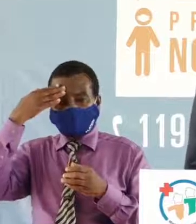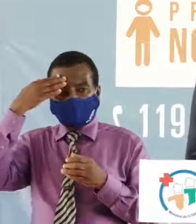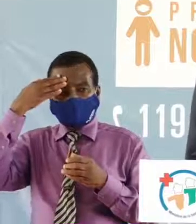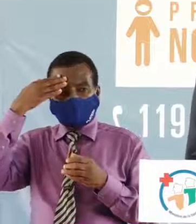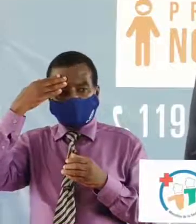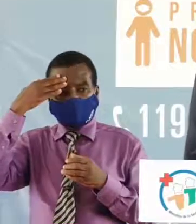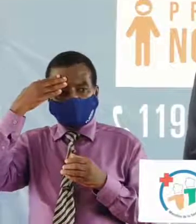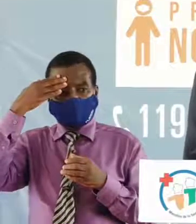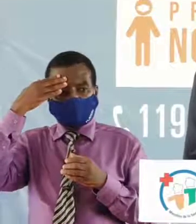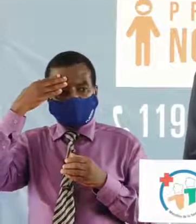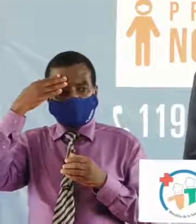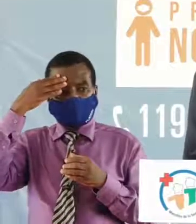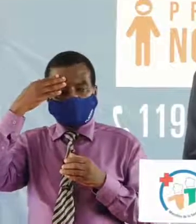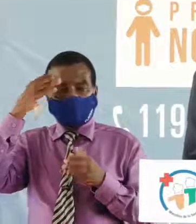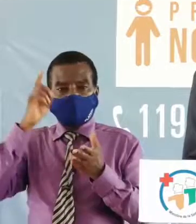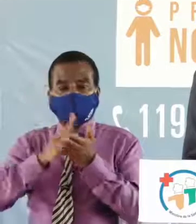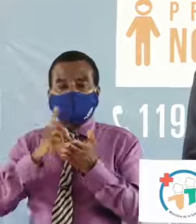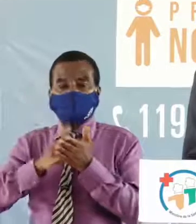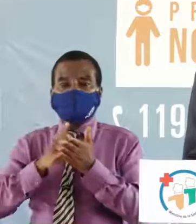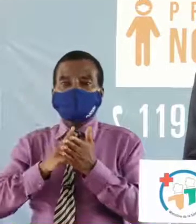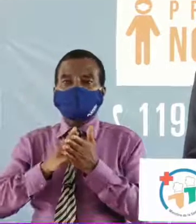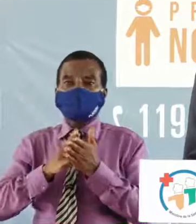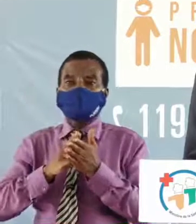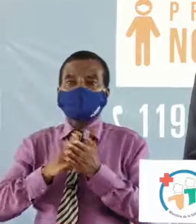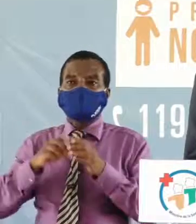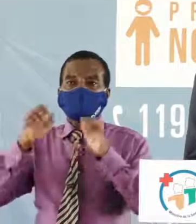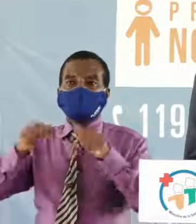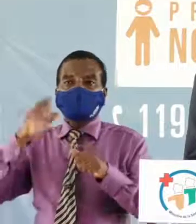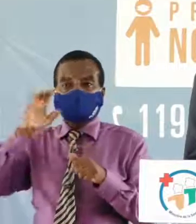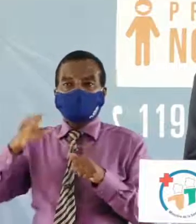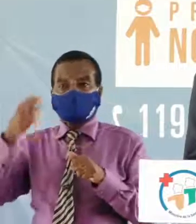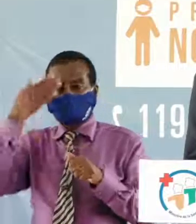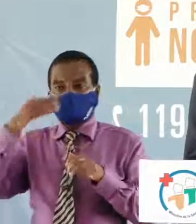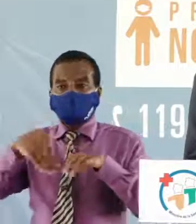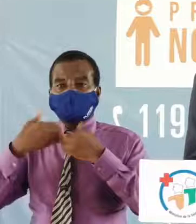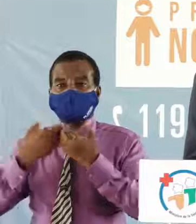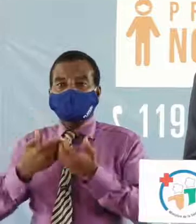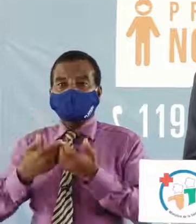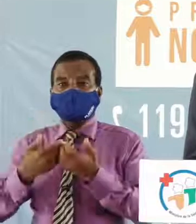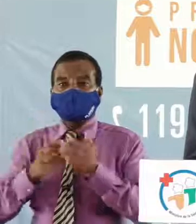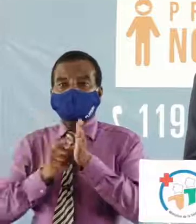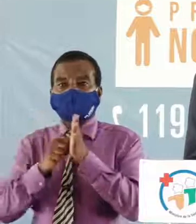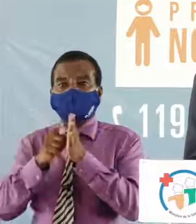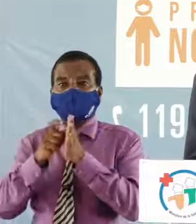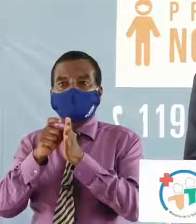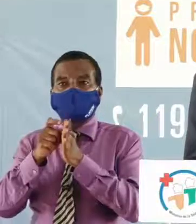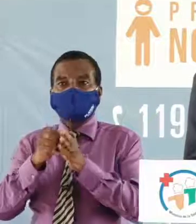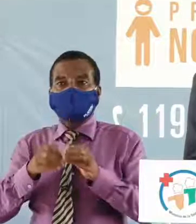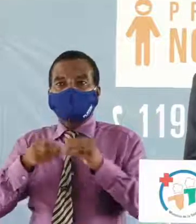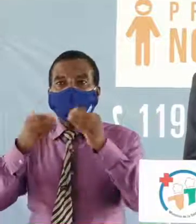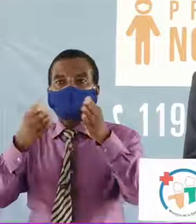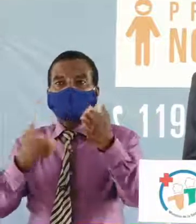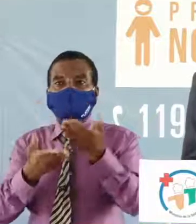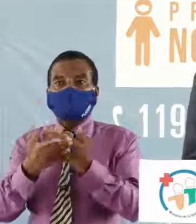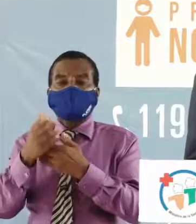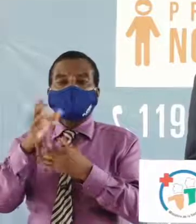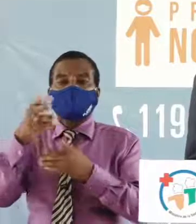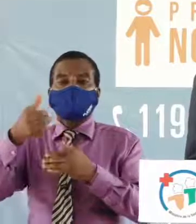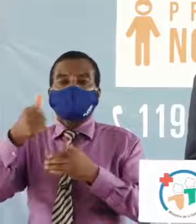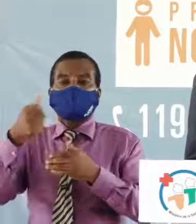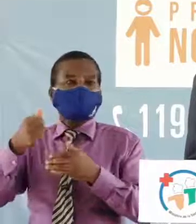pose la question docteur pourrions-nous savoir comment le virus se transmet par la main